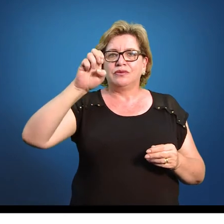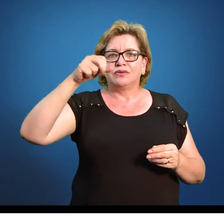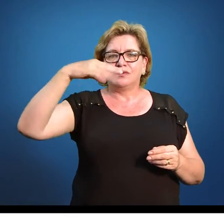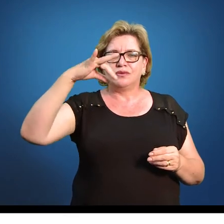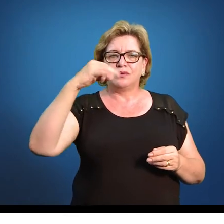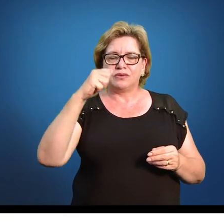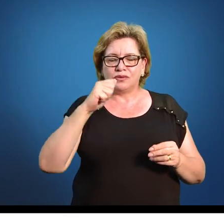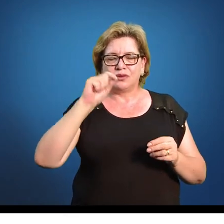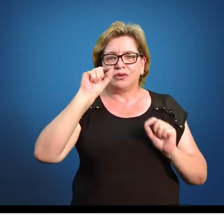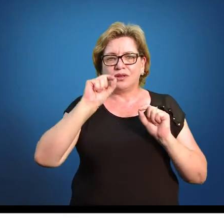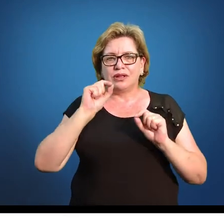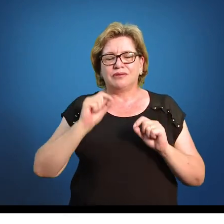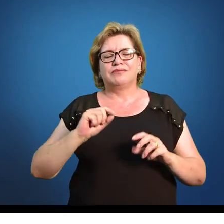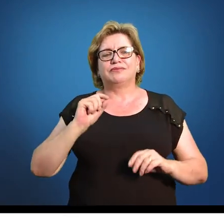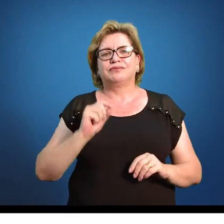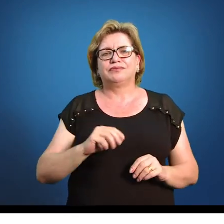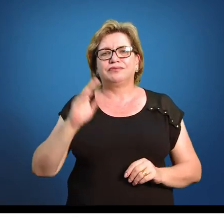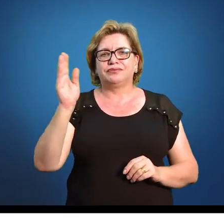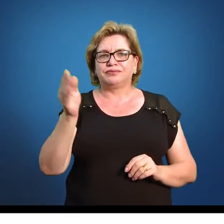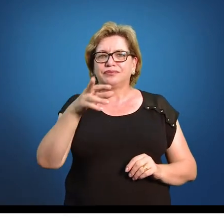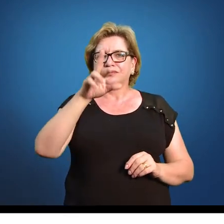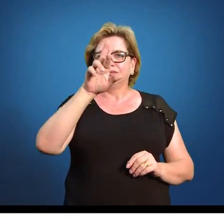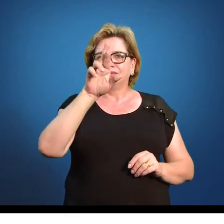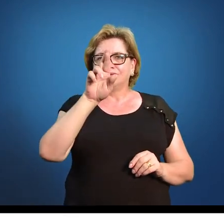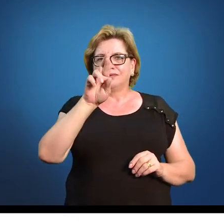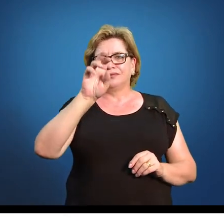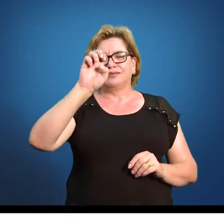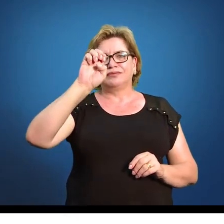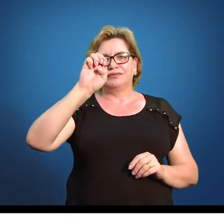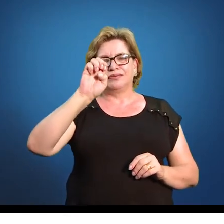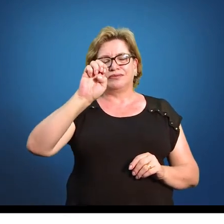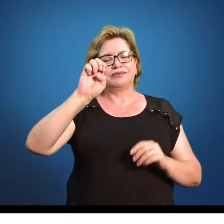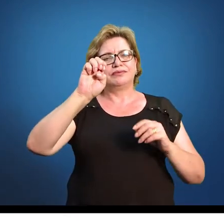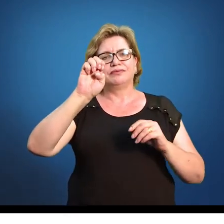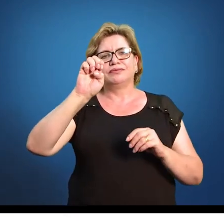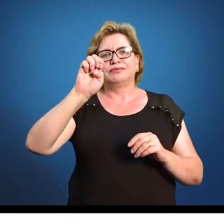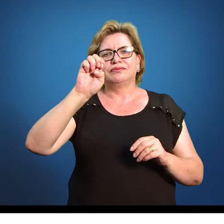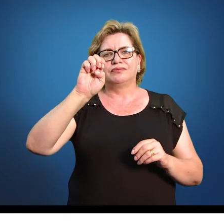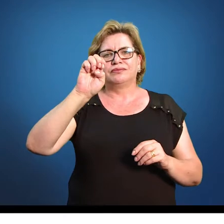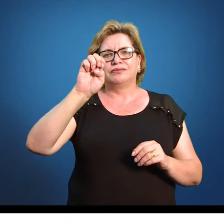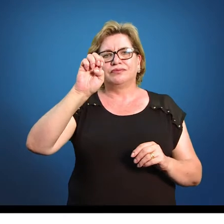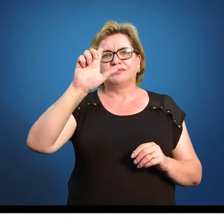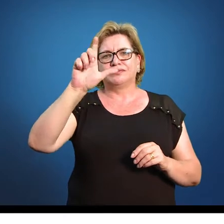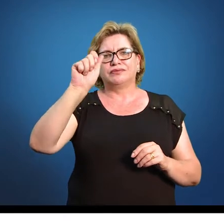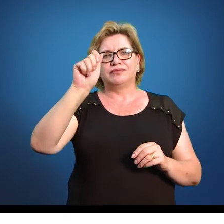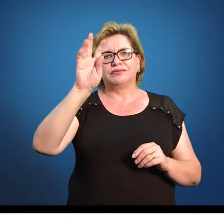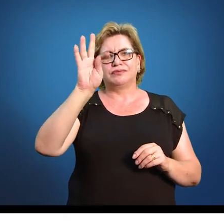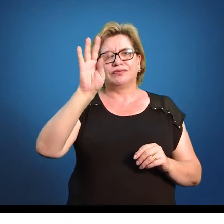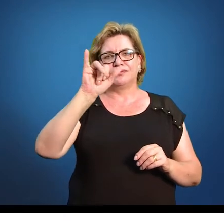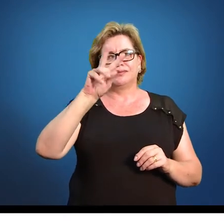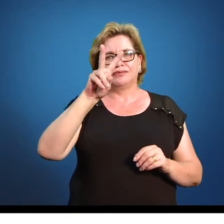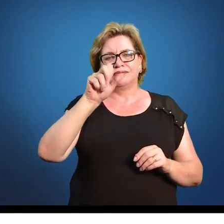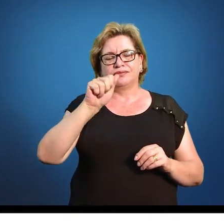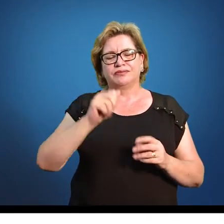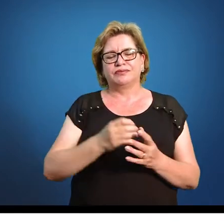chama frequência relativa.